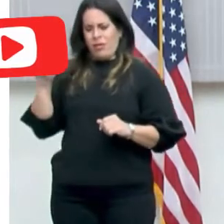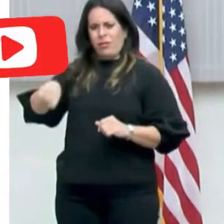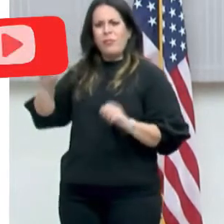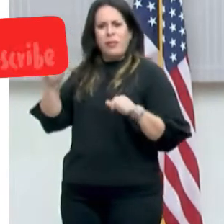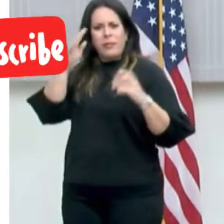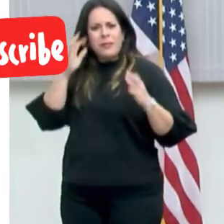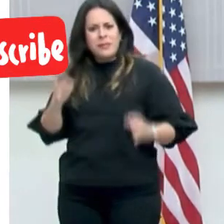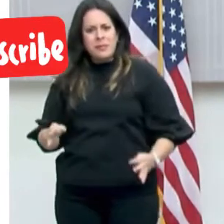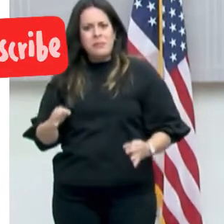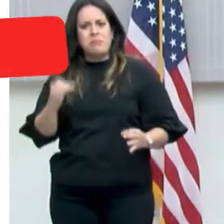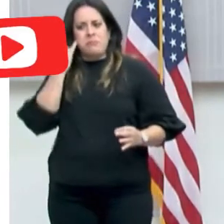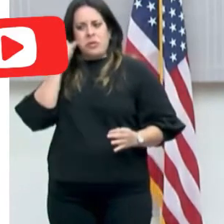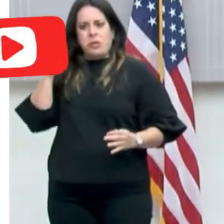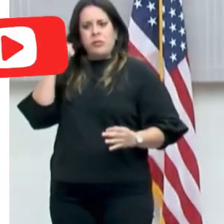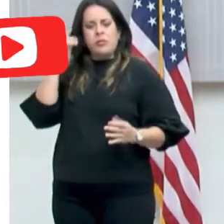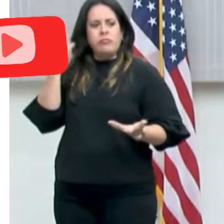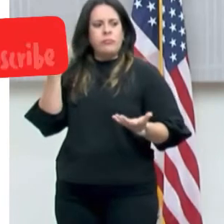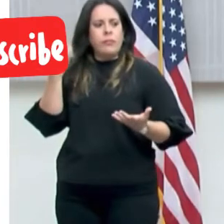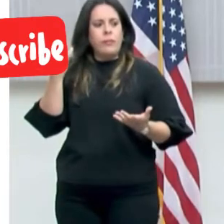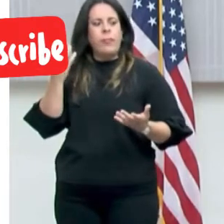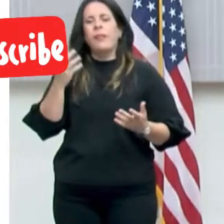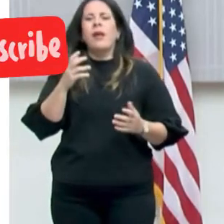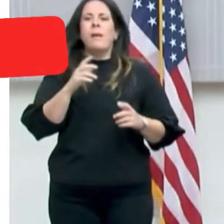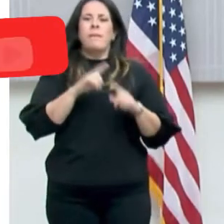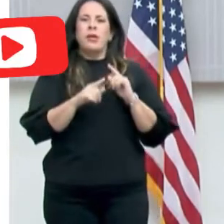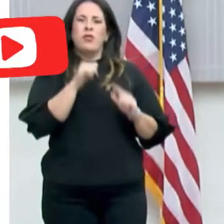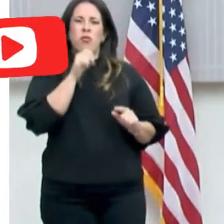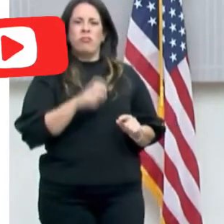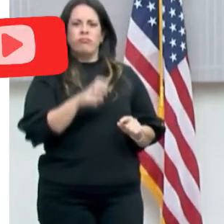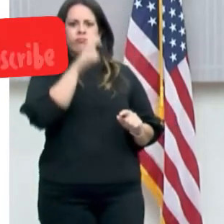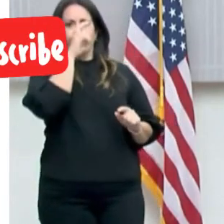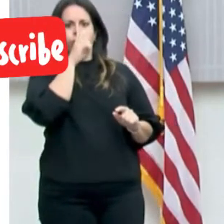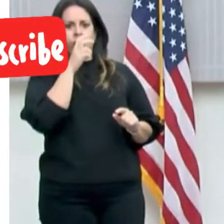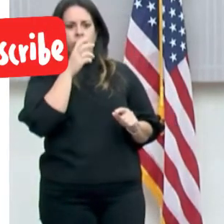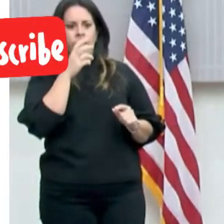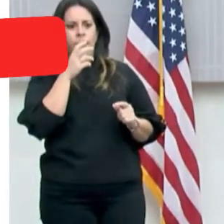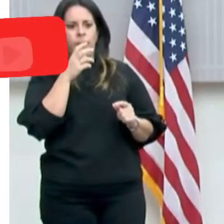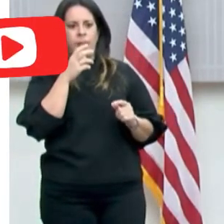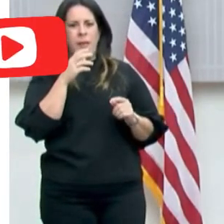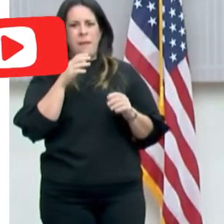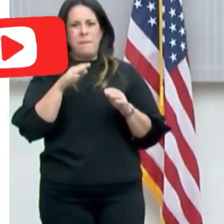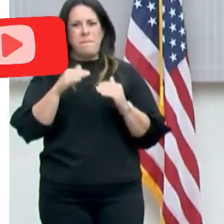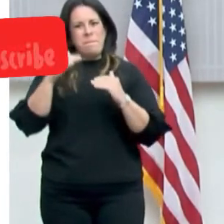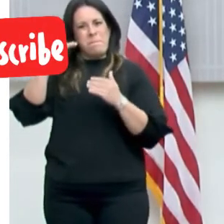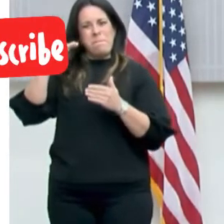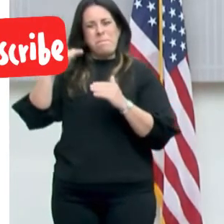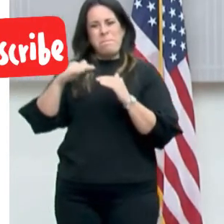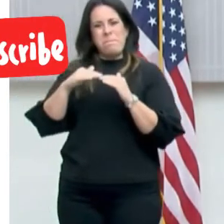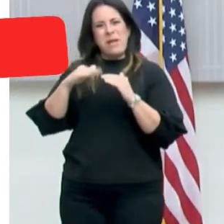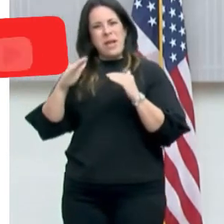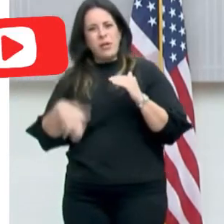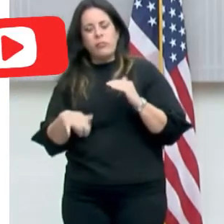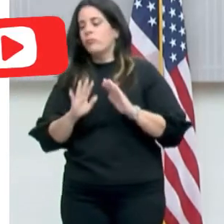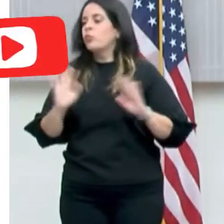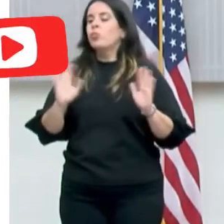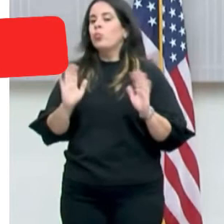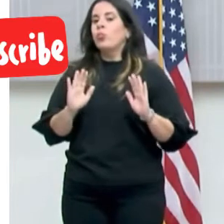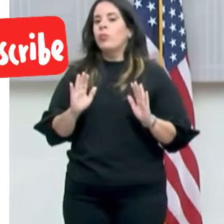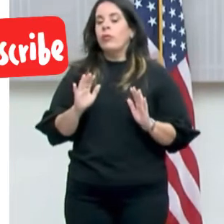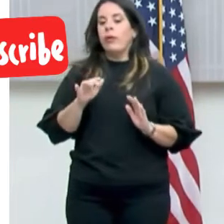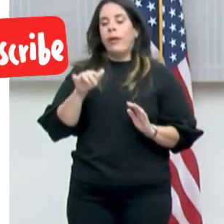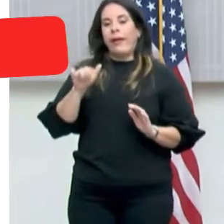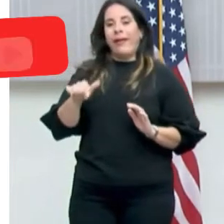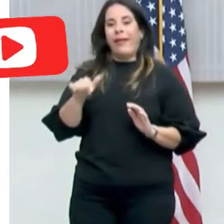disponen. Pero no sea tan restrictivo como lo que usted está planteando. no, esto es el mínimo. sea,